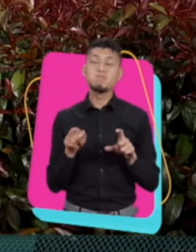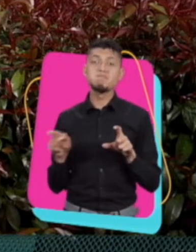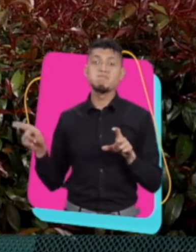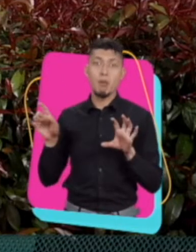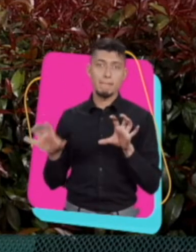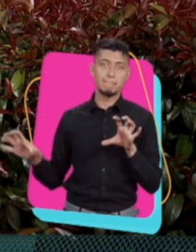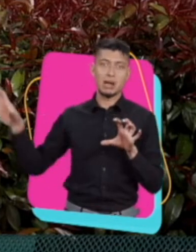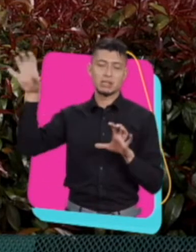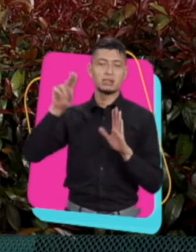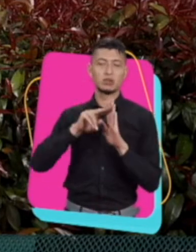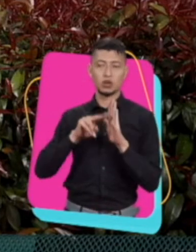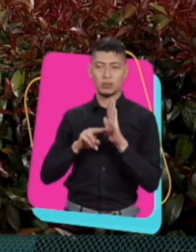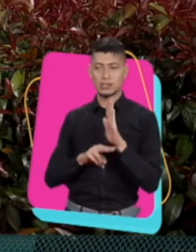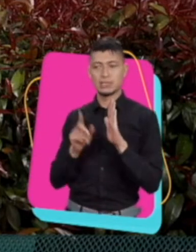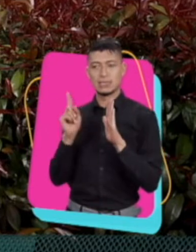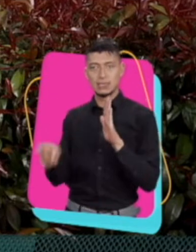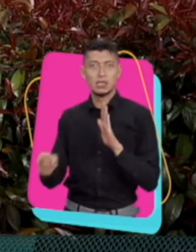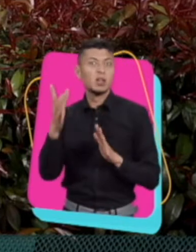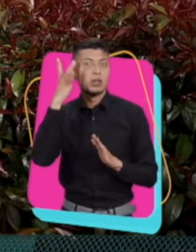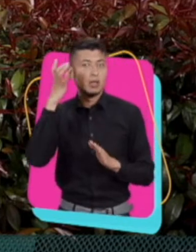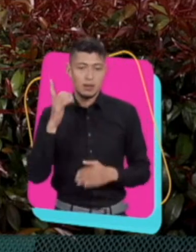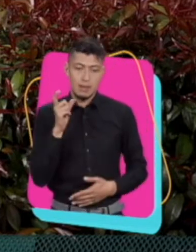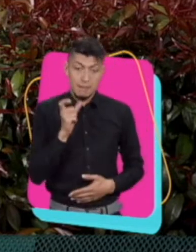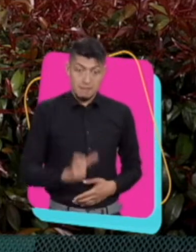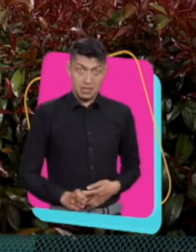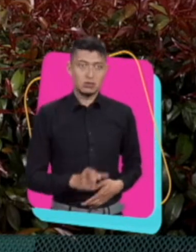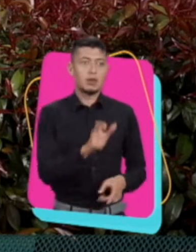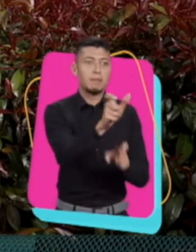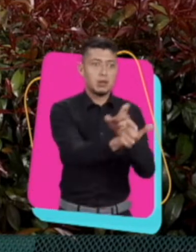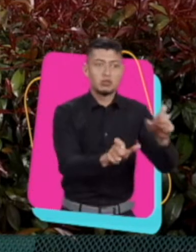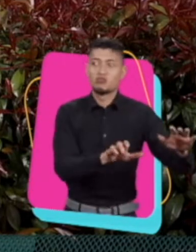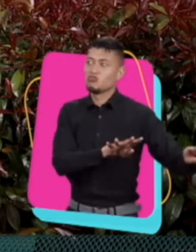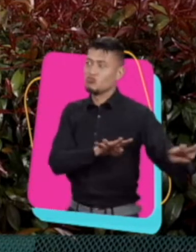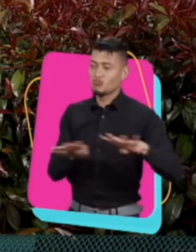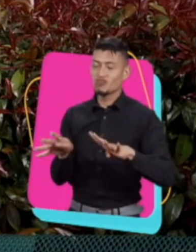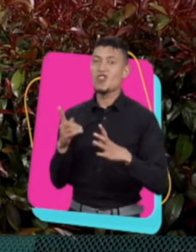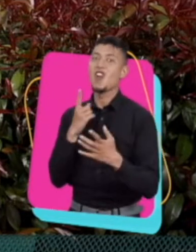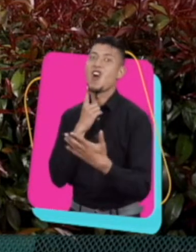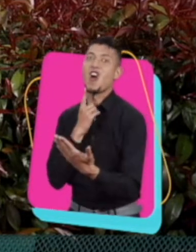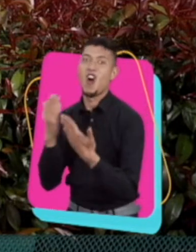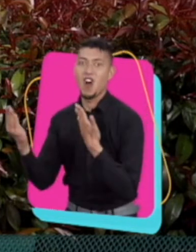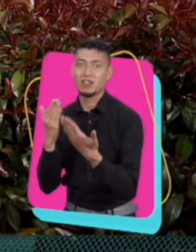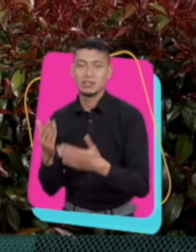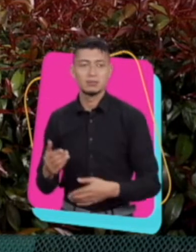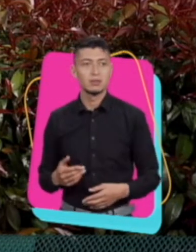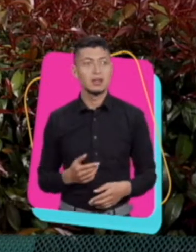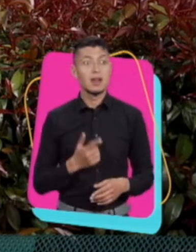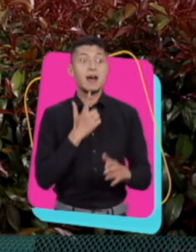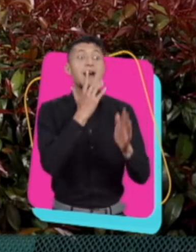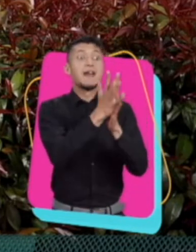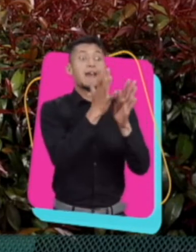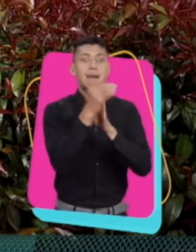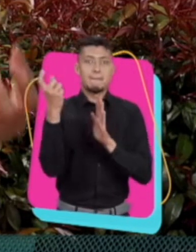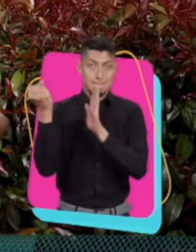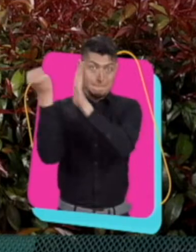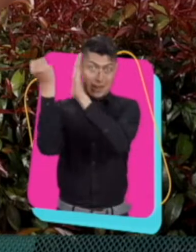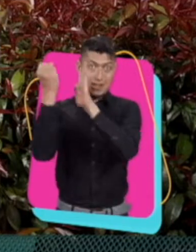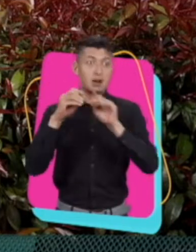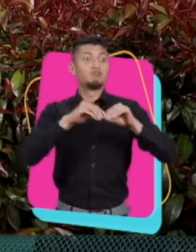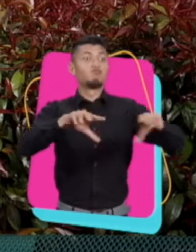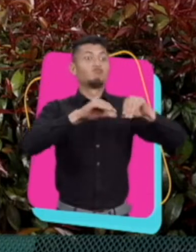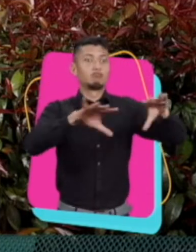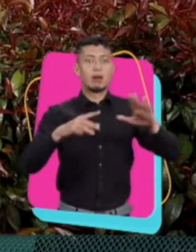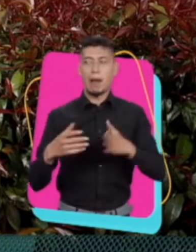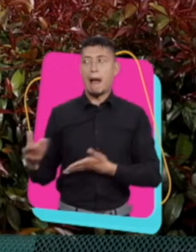en varios países se ha regulado. ¿Por qué? Porque una persona en la que la gente cree y termina hablando de una marca